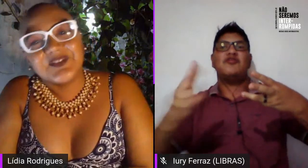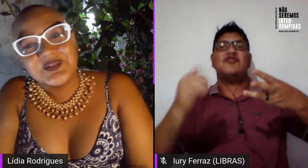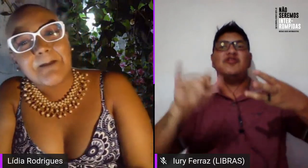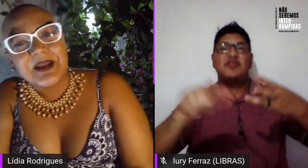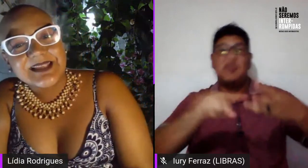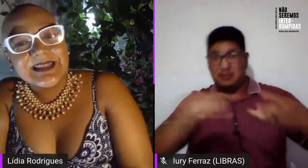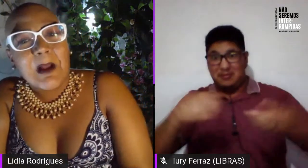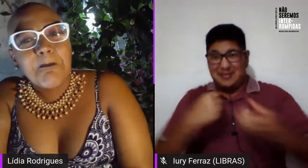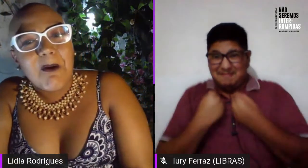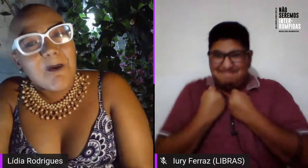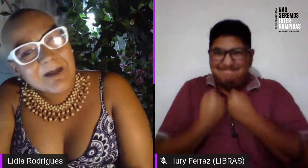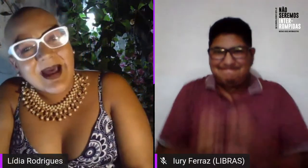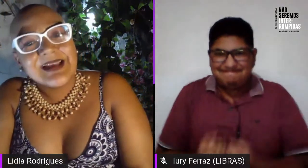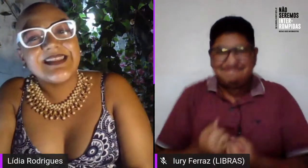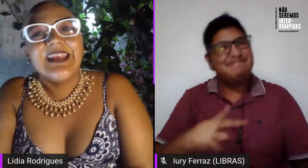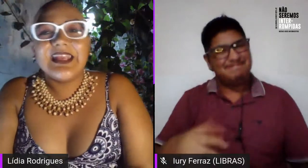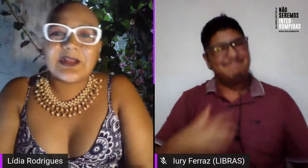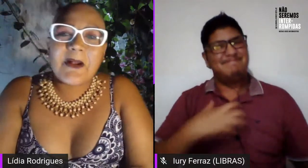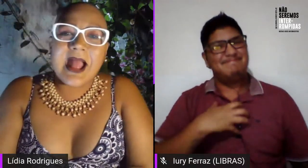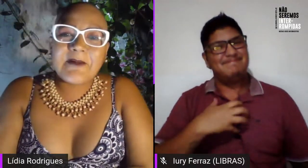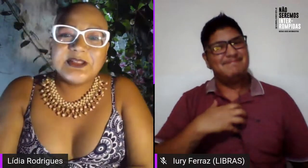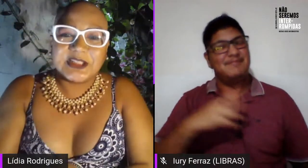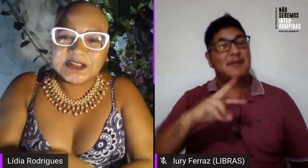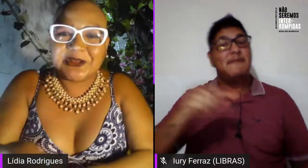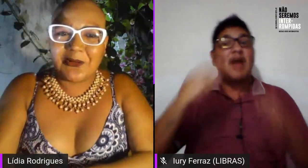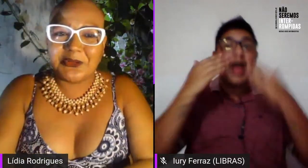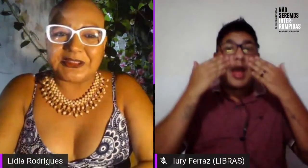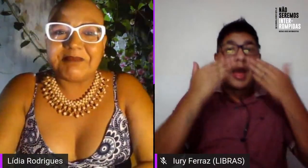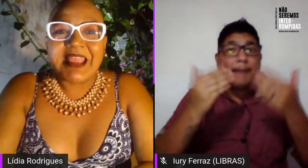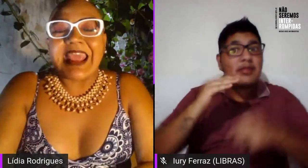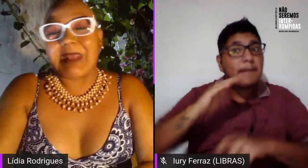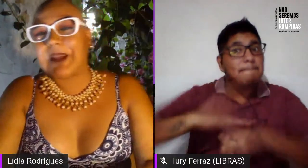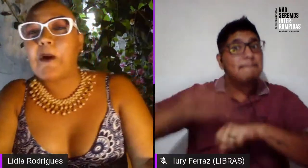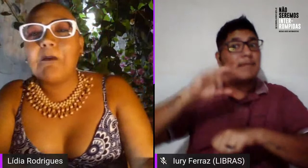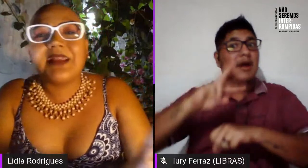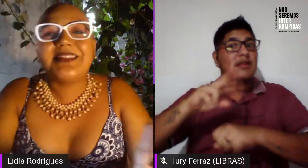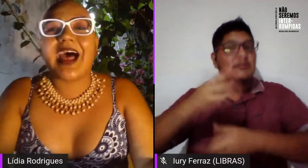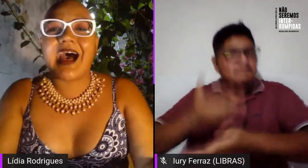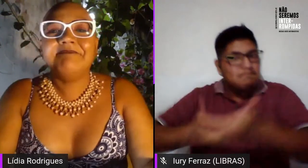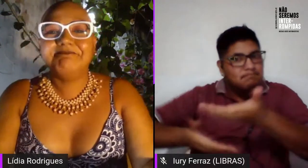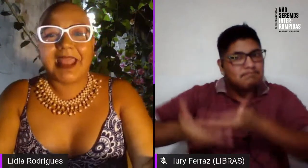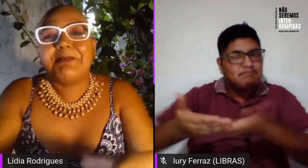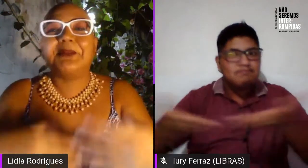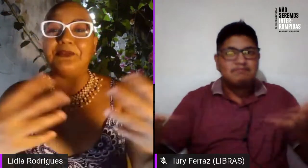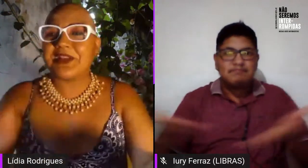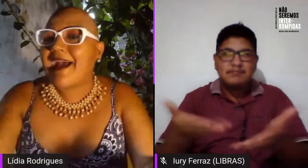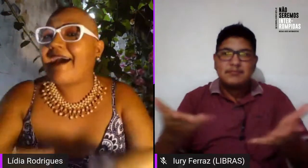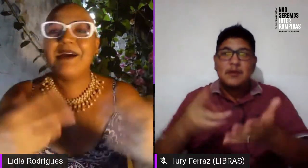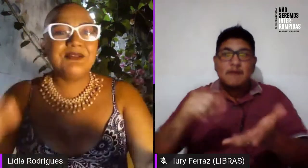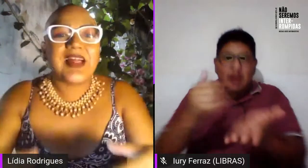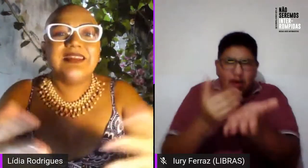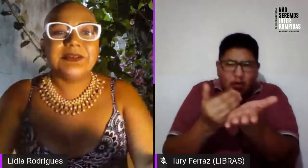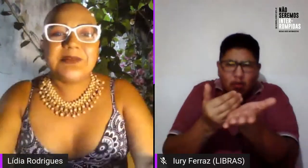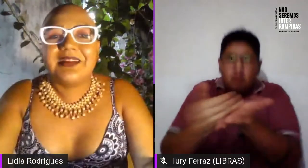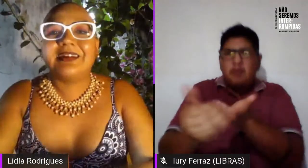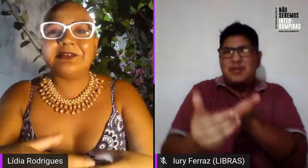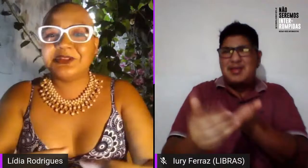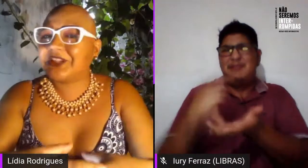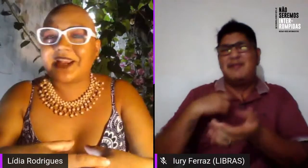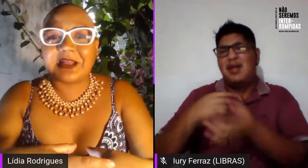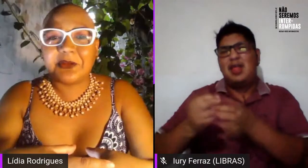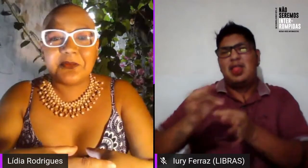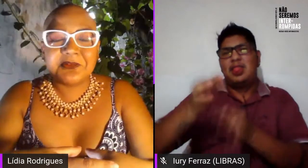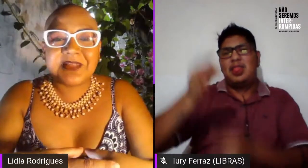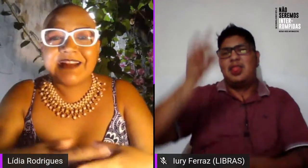que elas vão se apresentar um pouco mais e trocar com a gente hoje. E para começar, para não ficar falando